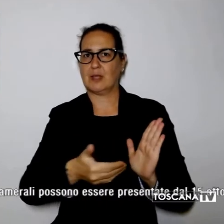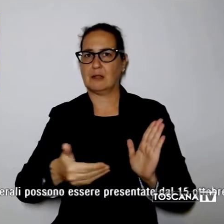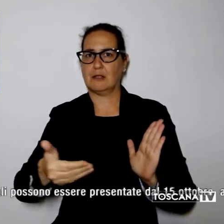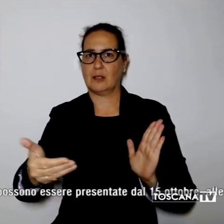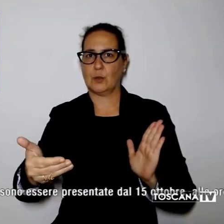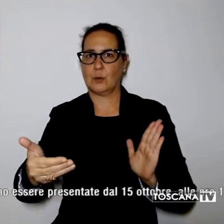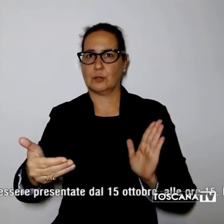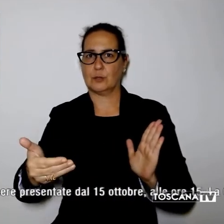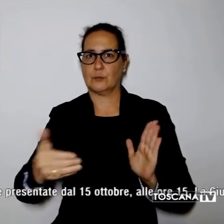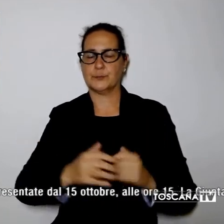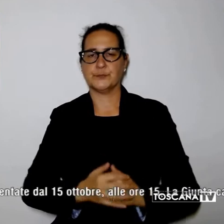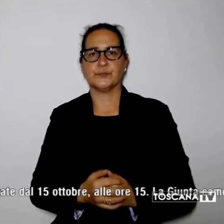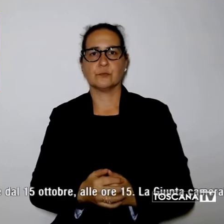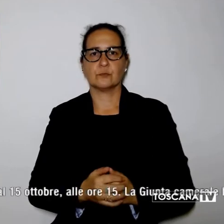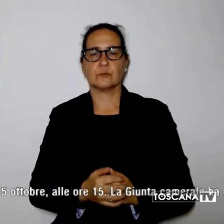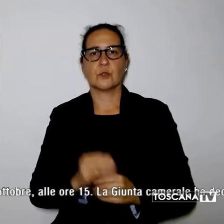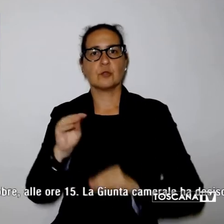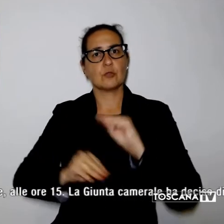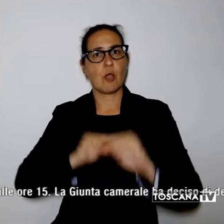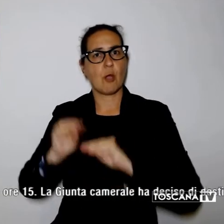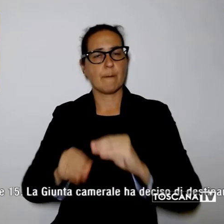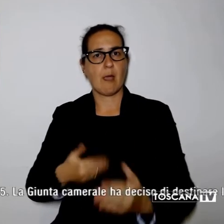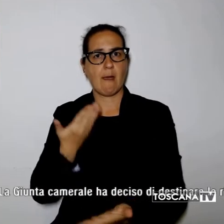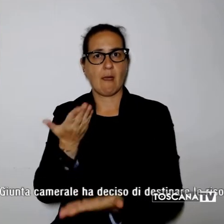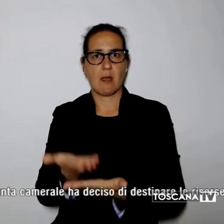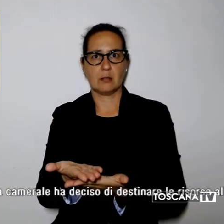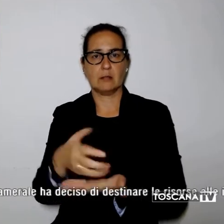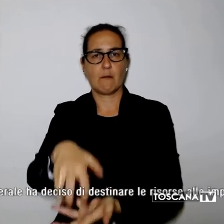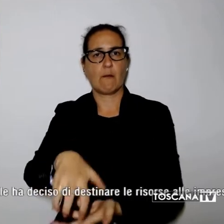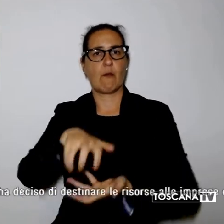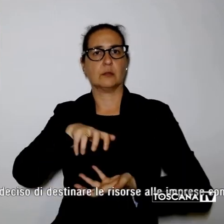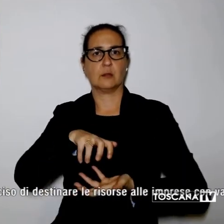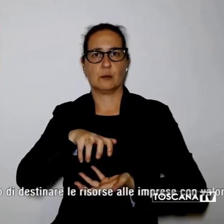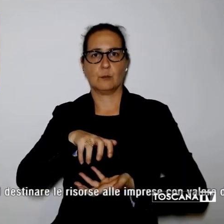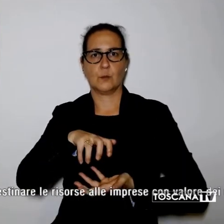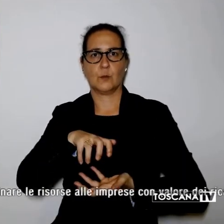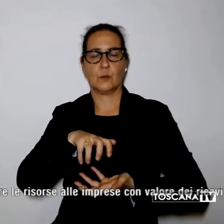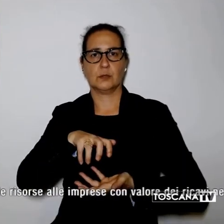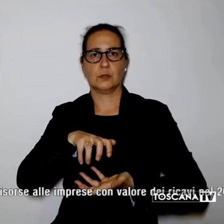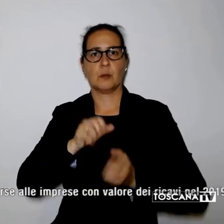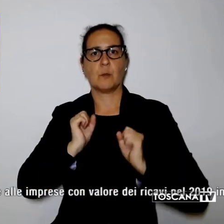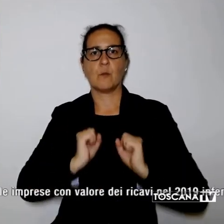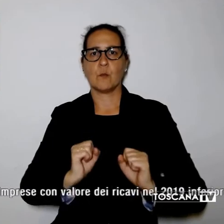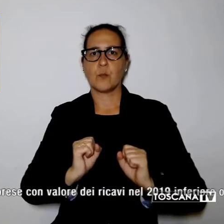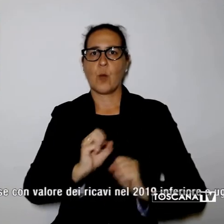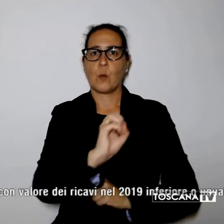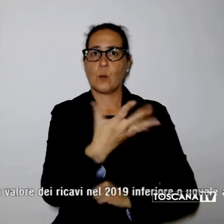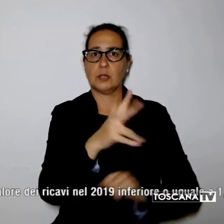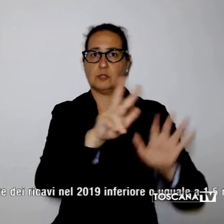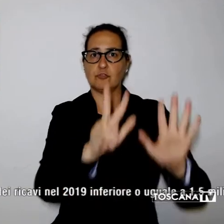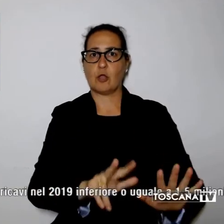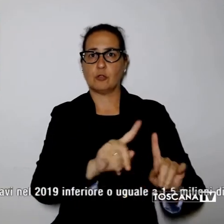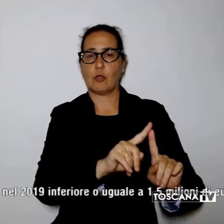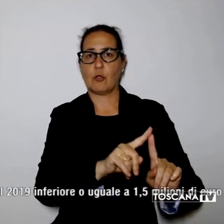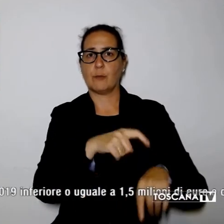Le domande per accedere ai contributi camerali possono essere presentate dal 15 ottobre alle ore